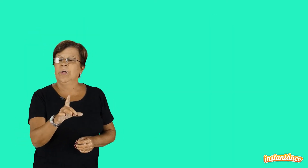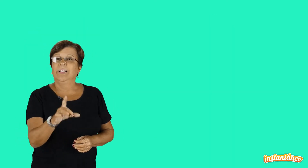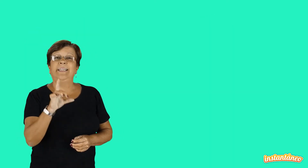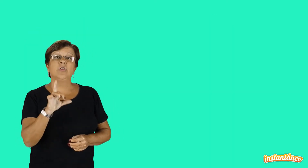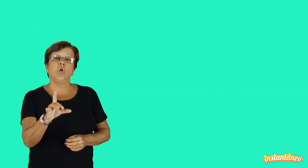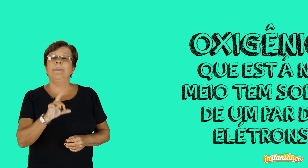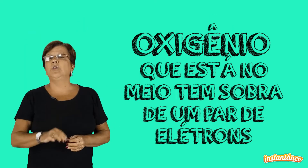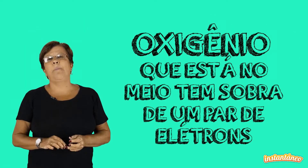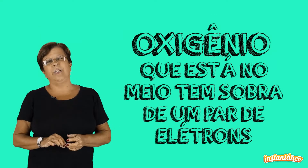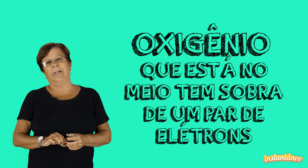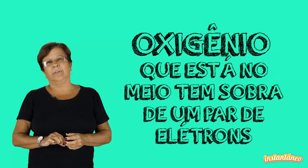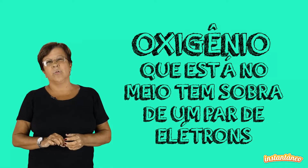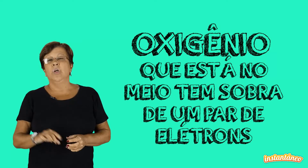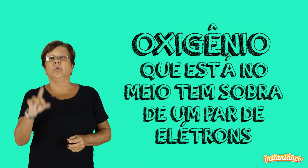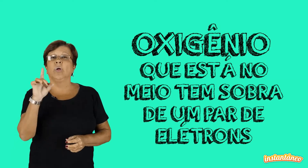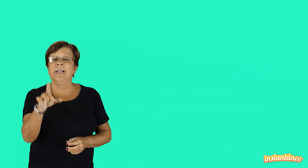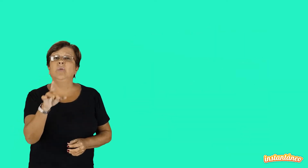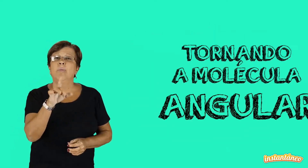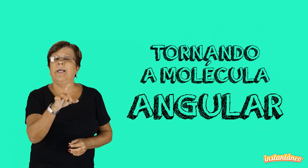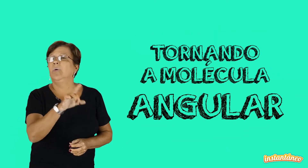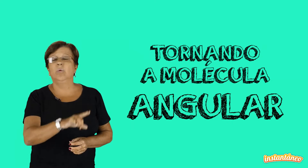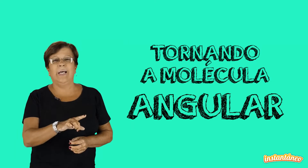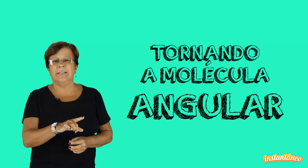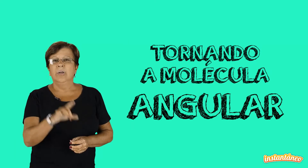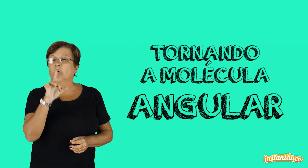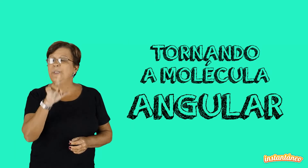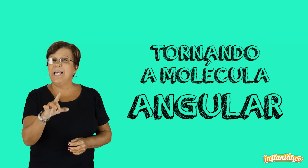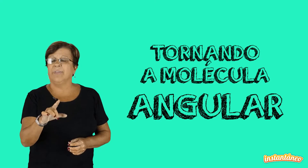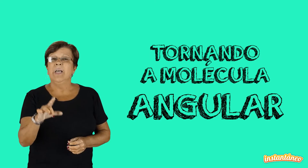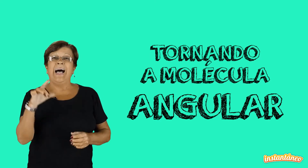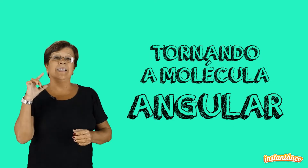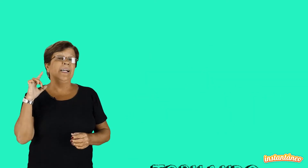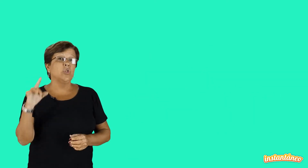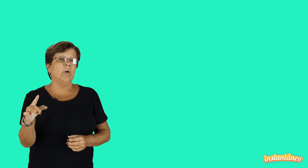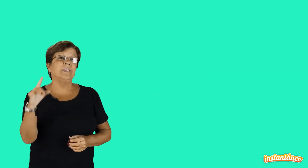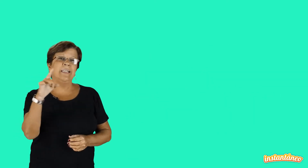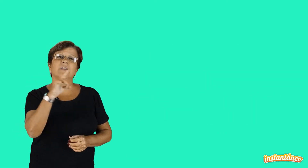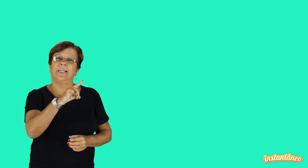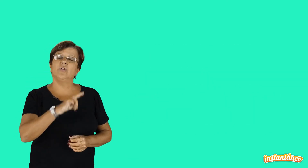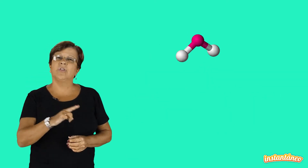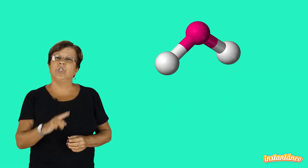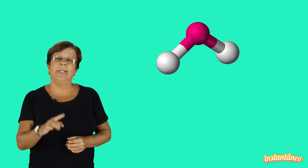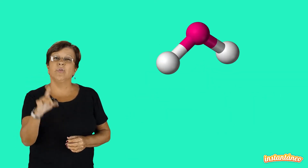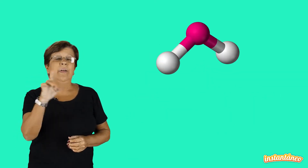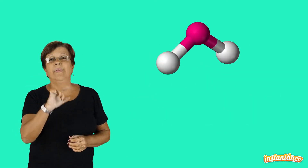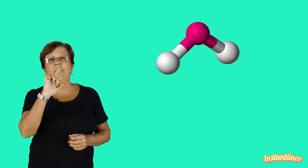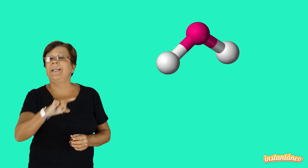tem sobra de um par de elétrons, tornando a molécula angular. Observe, as ligações desses três oxigênios não é